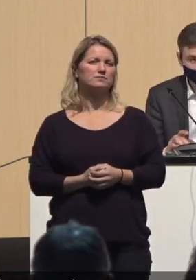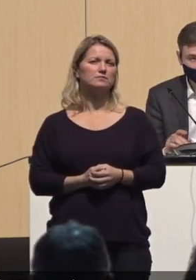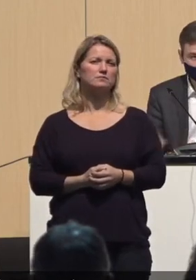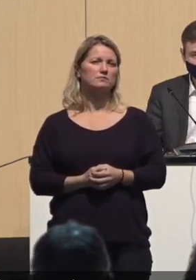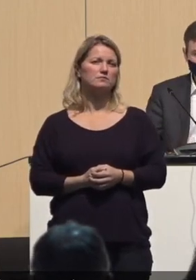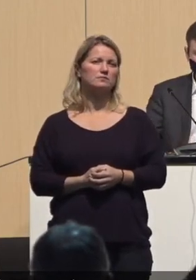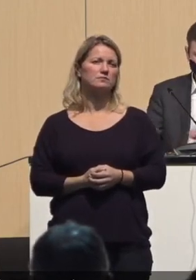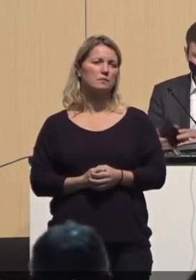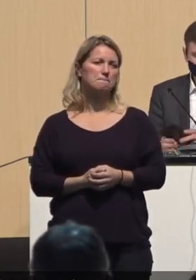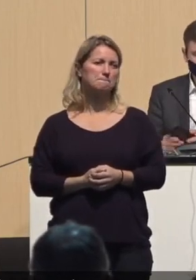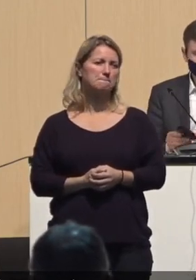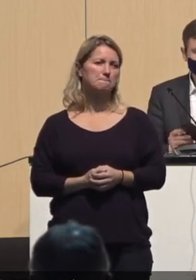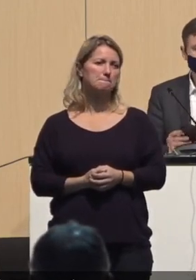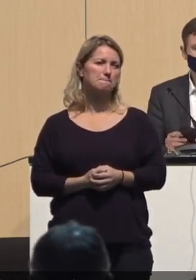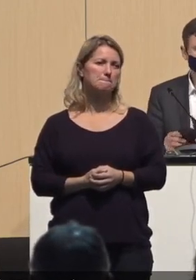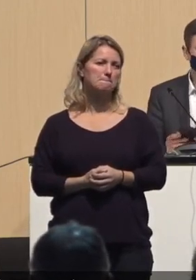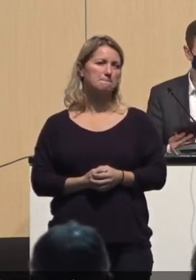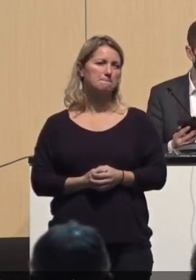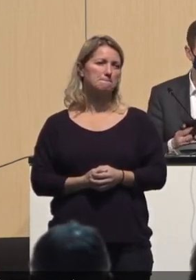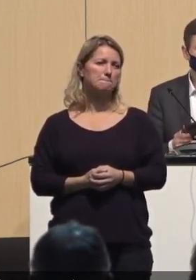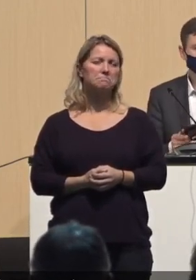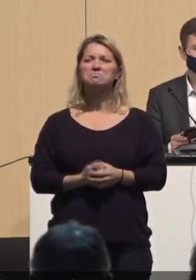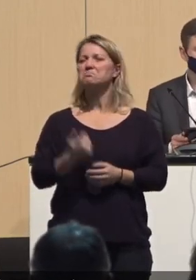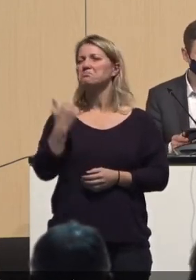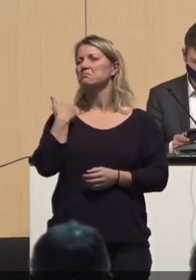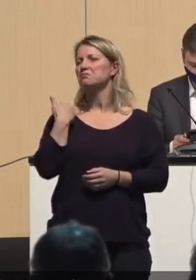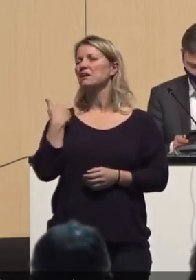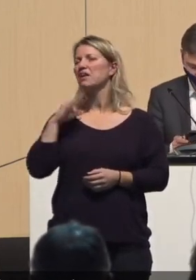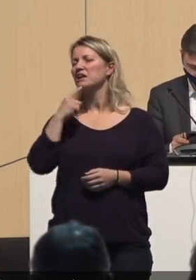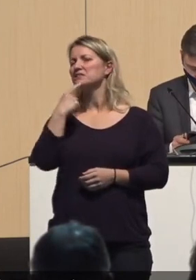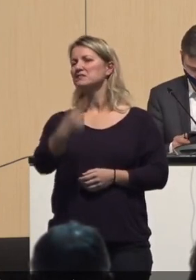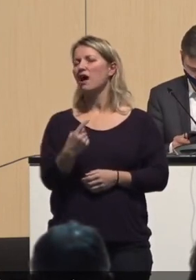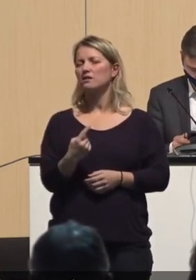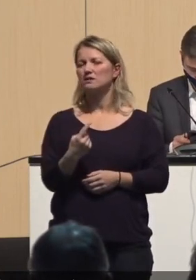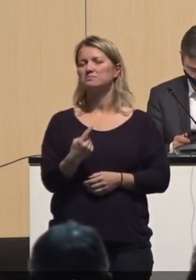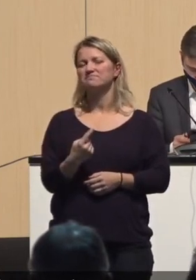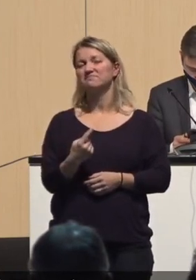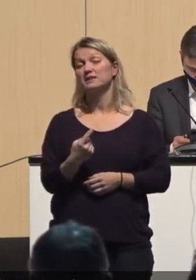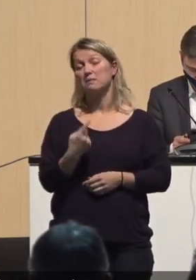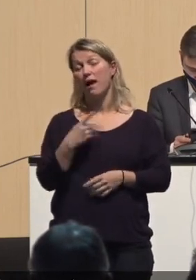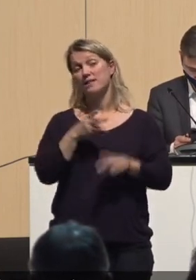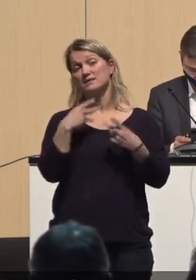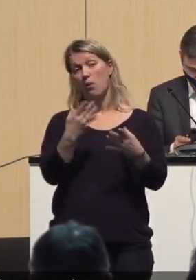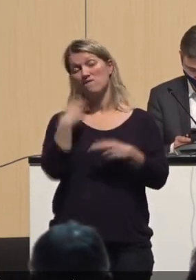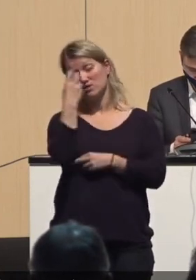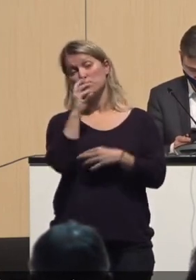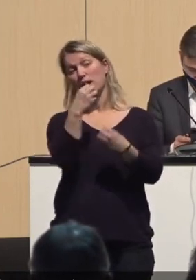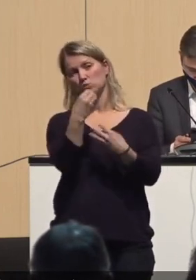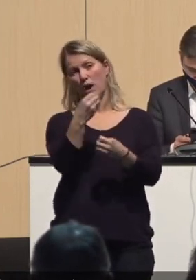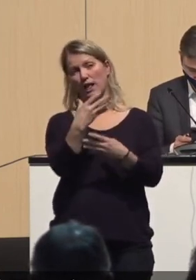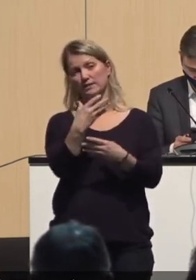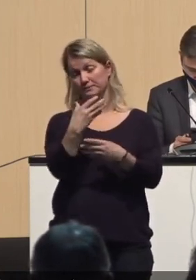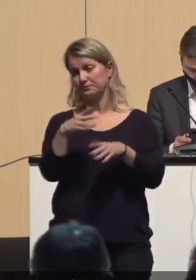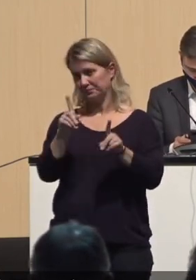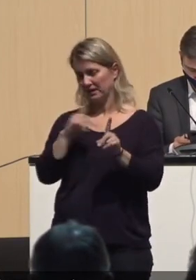gesagt, das soll man mir mal erklären, das versuche ich jetzt zu erklären. Wie